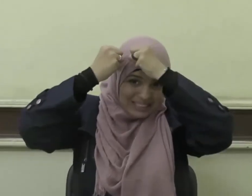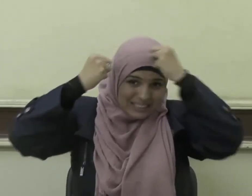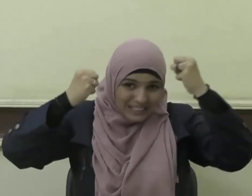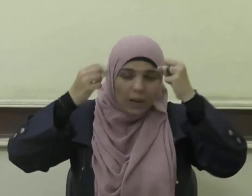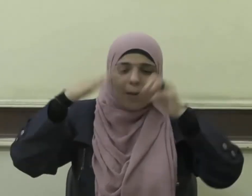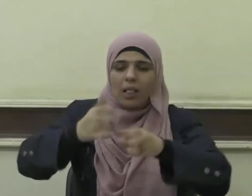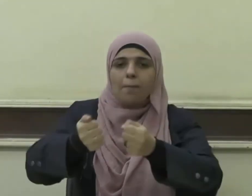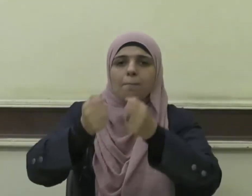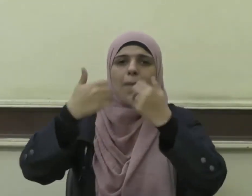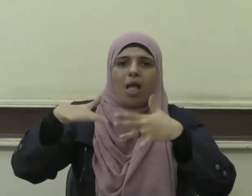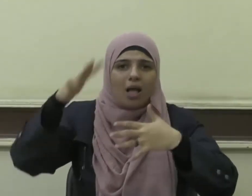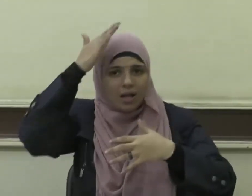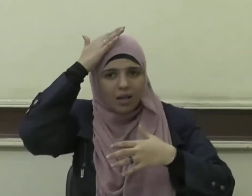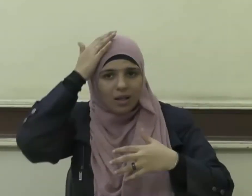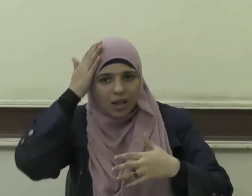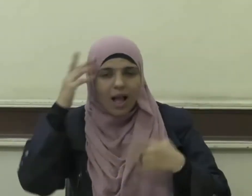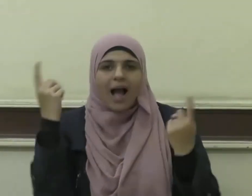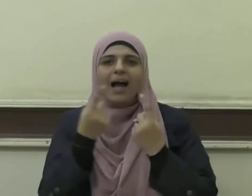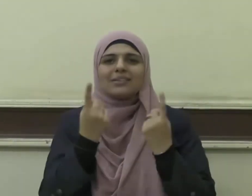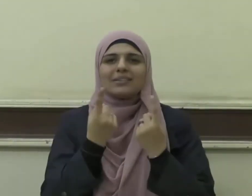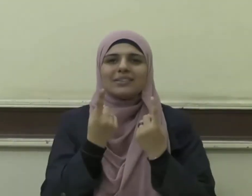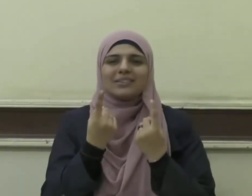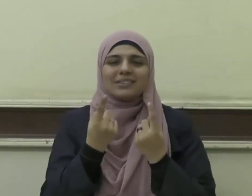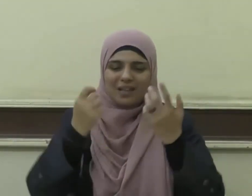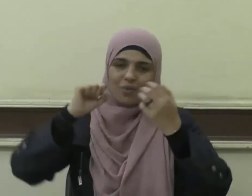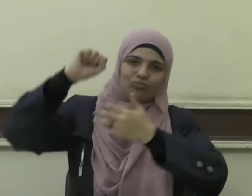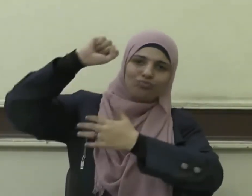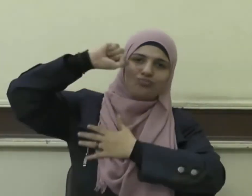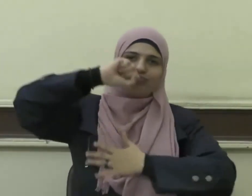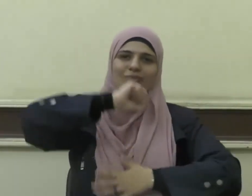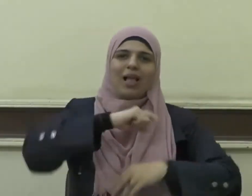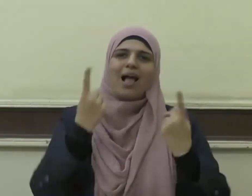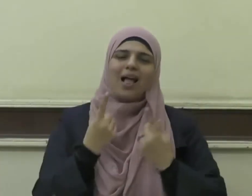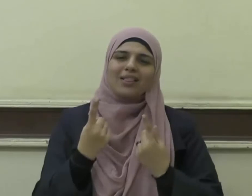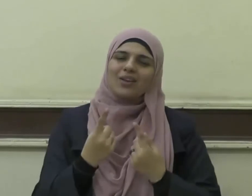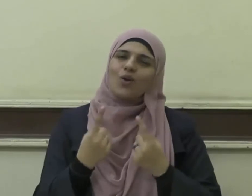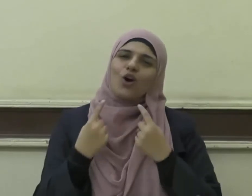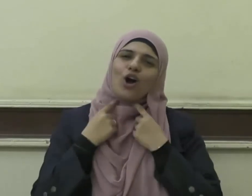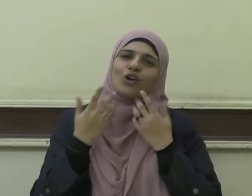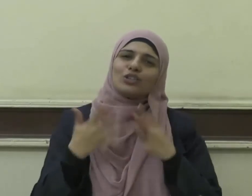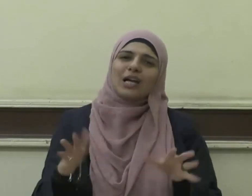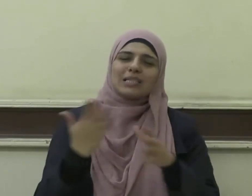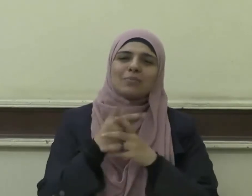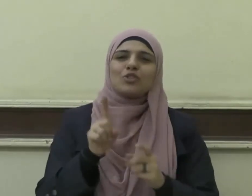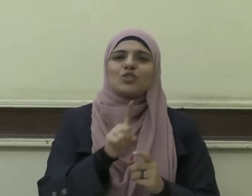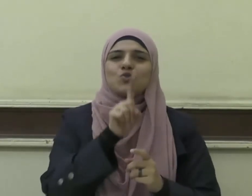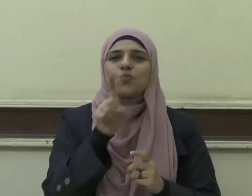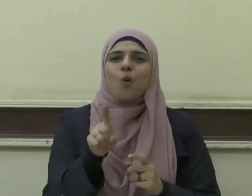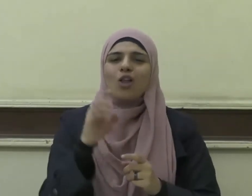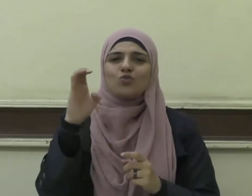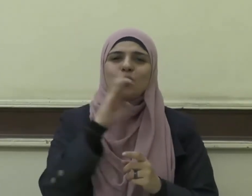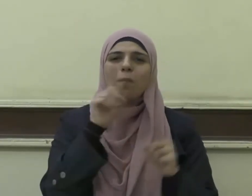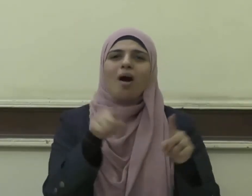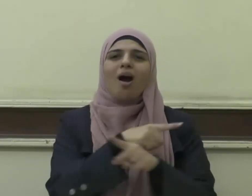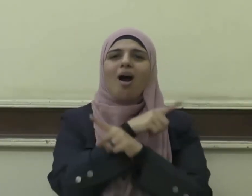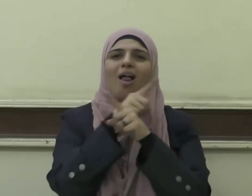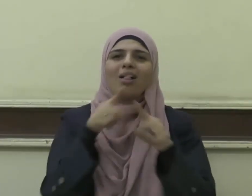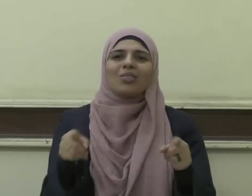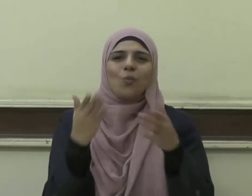عليها ويغسل سائر جسده فما أحوجنا إلى أن يلذم كلٌّ منا